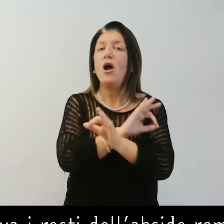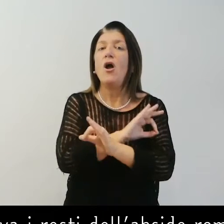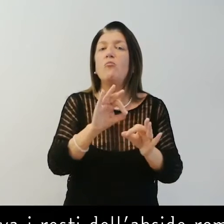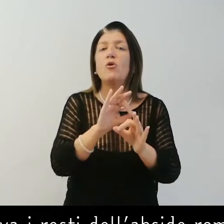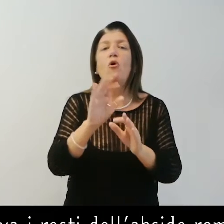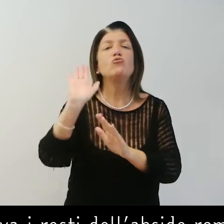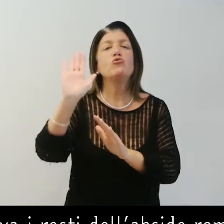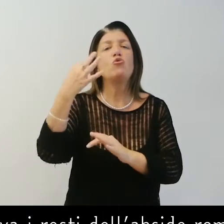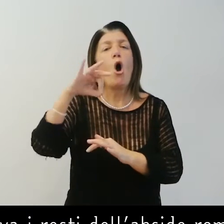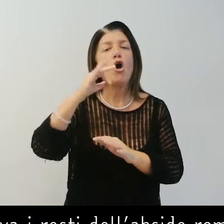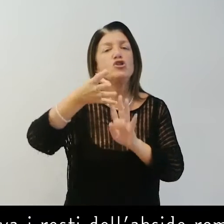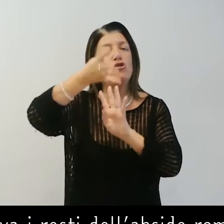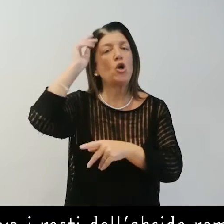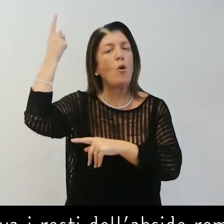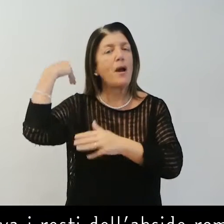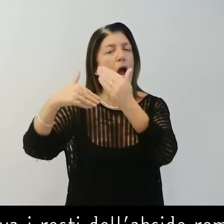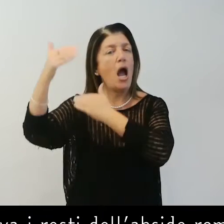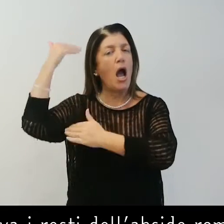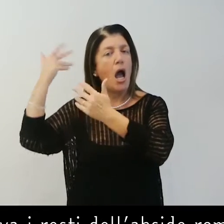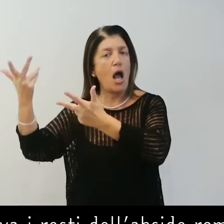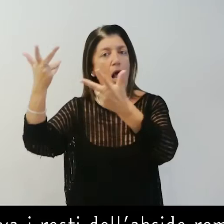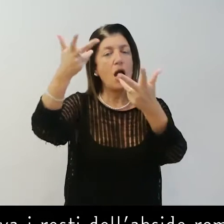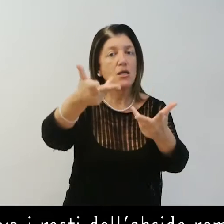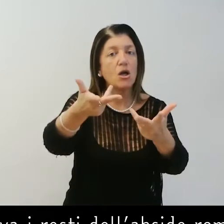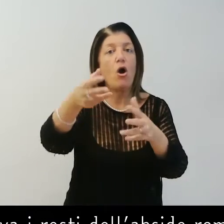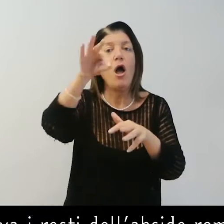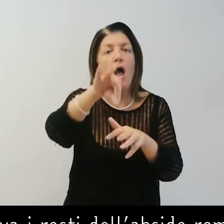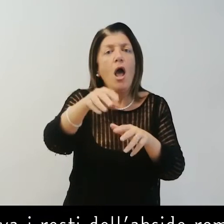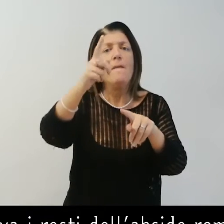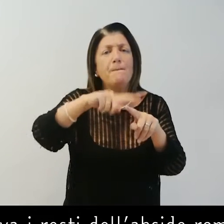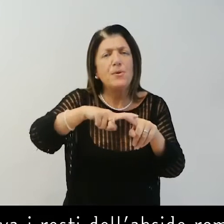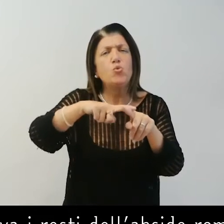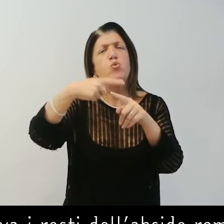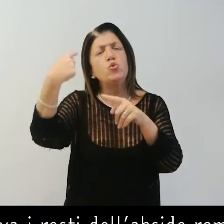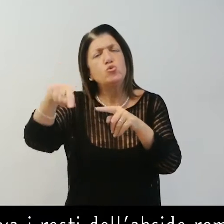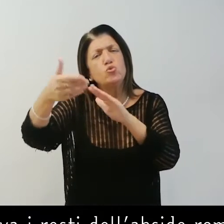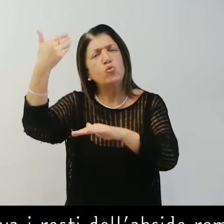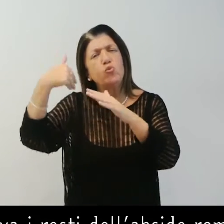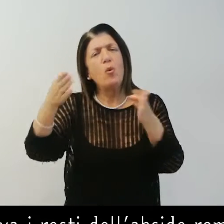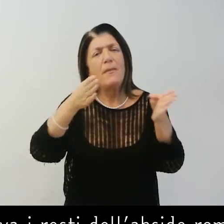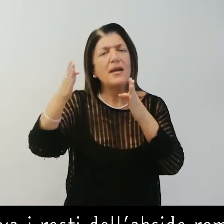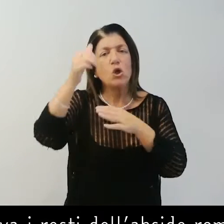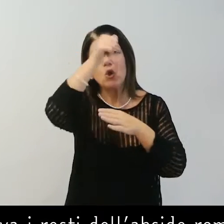Essa conserva i resti dell'abside romanica e al centro del vano quelli dell'abside